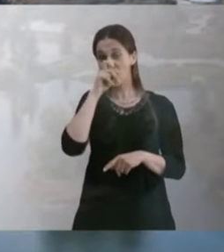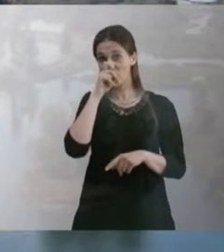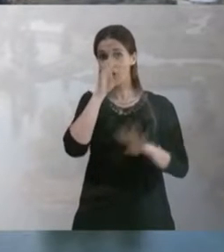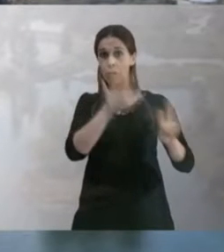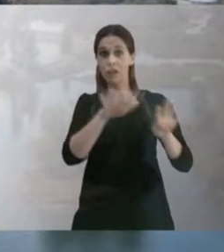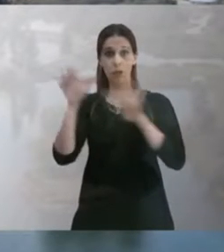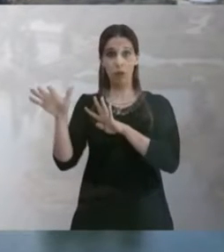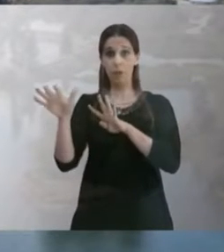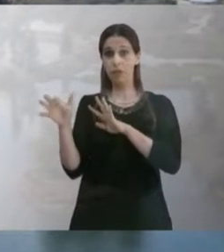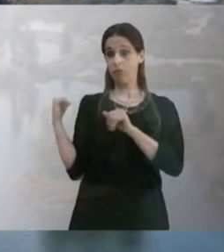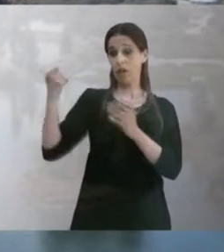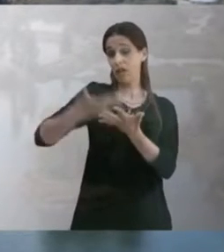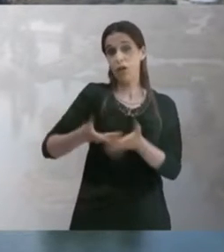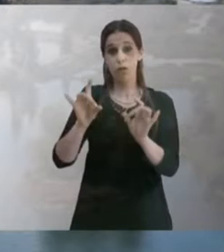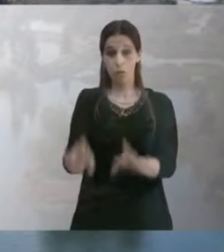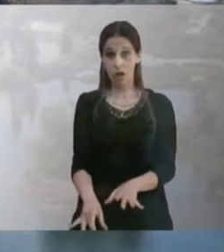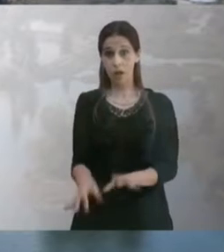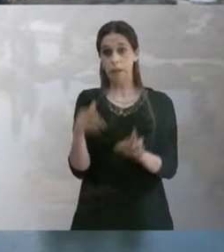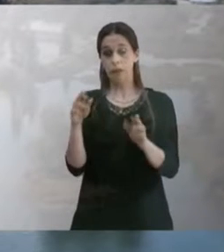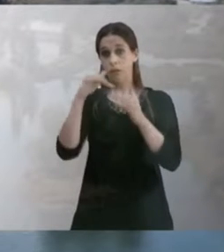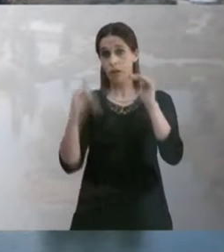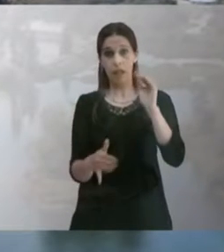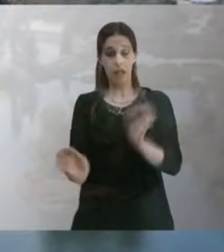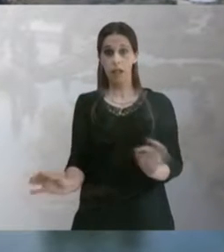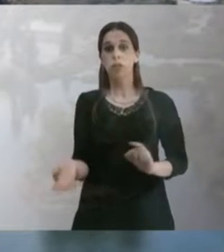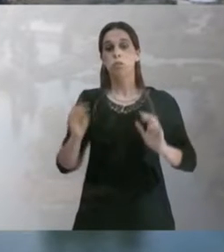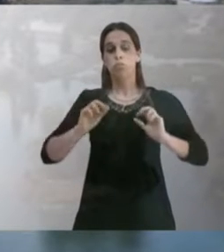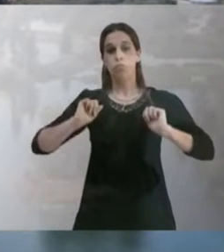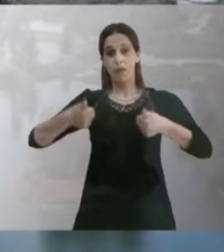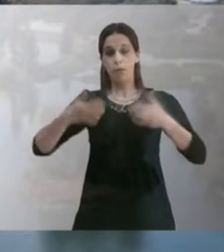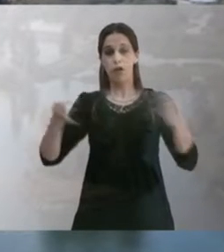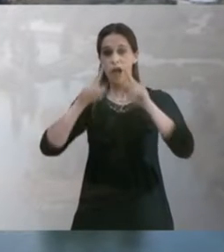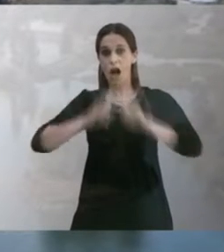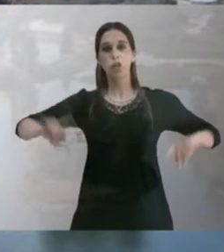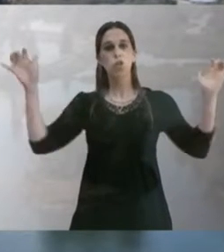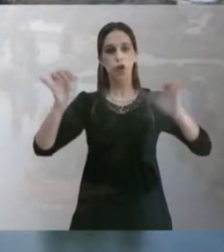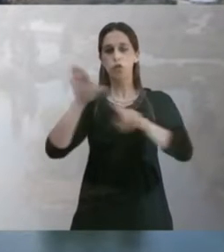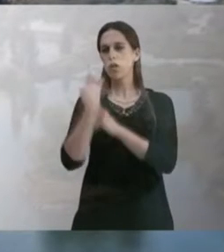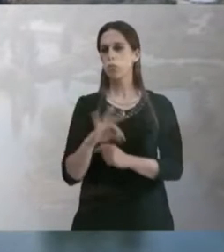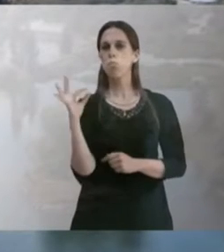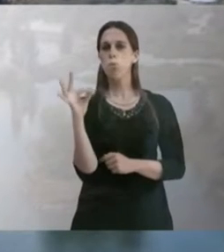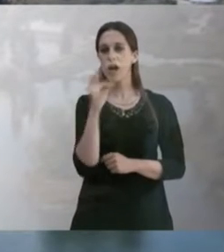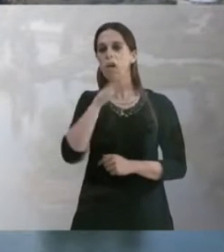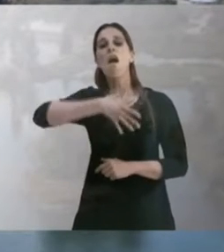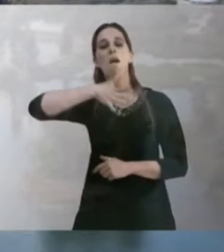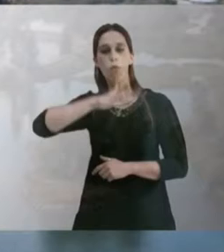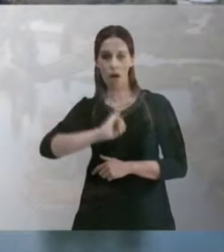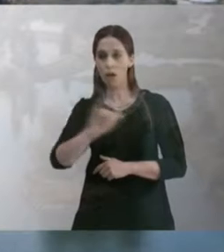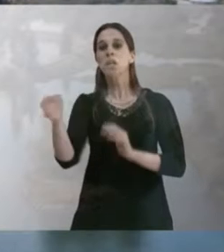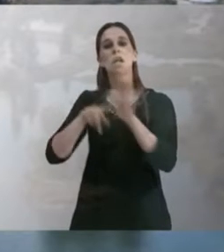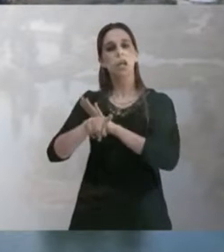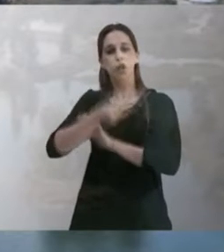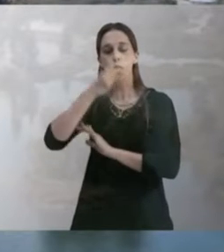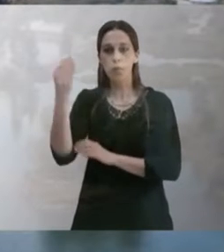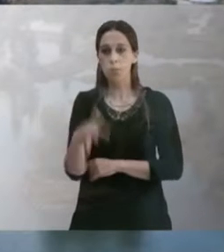1999... ...esta vez no dejaremos que vuelva a descender... ...empezamos un año hidrológico en muy buenas condiciones... ...ahora